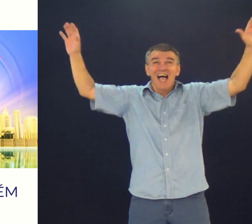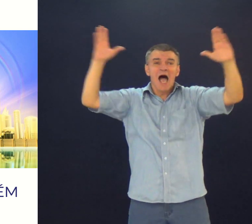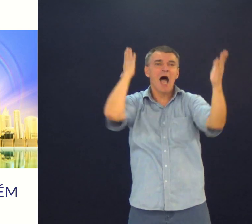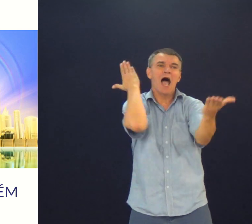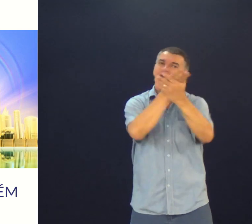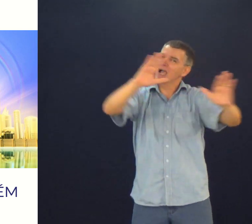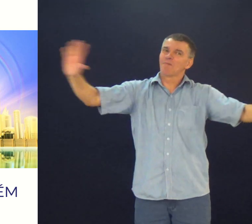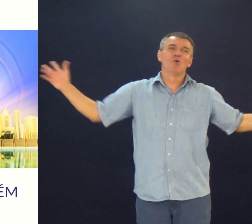lá?